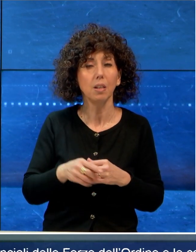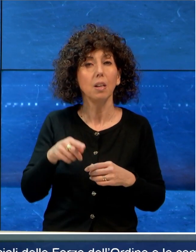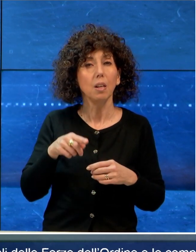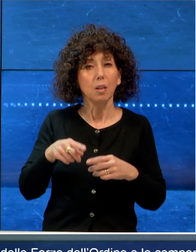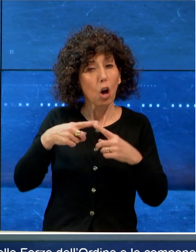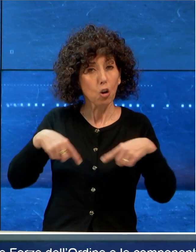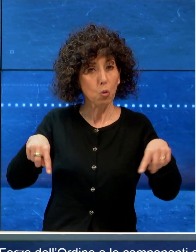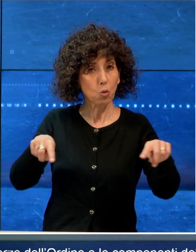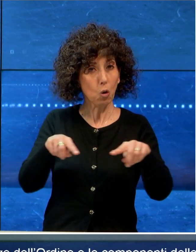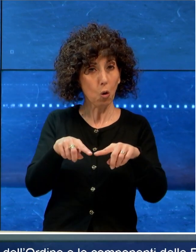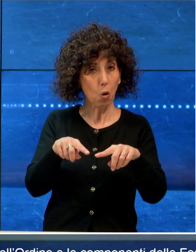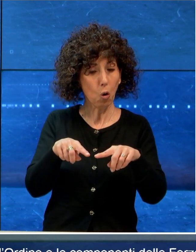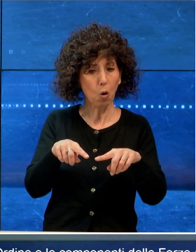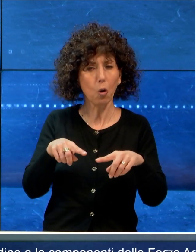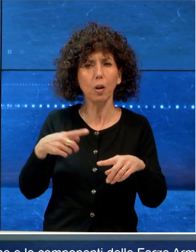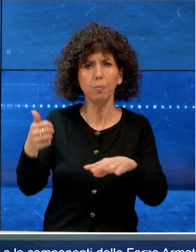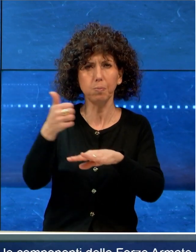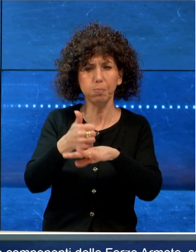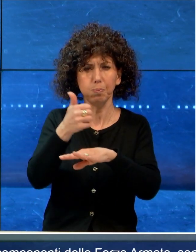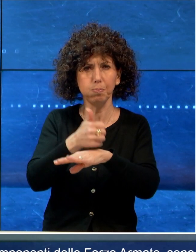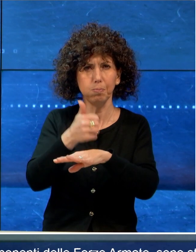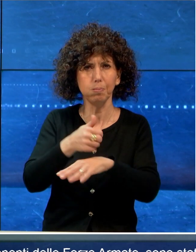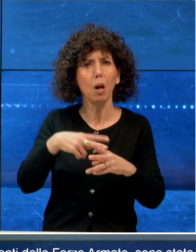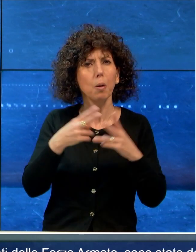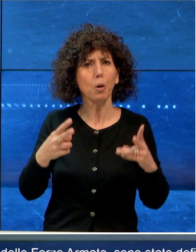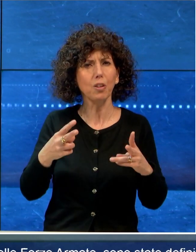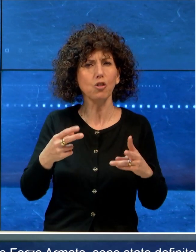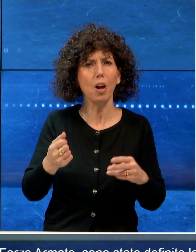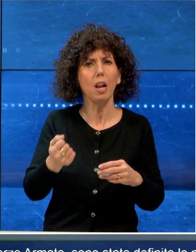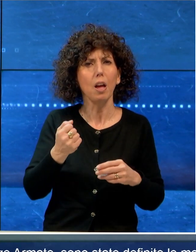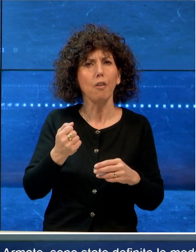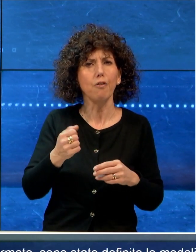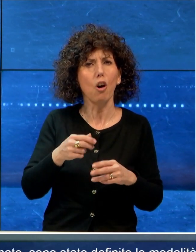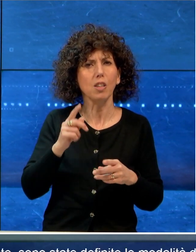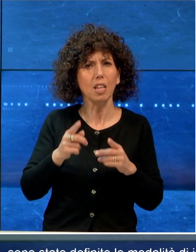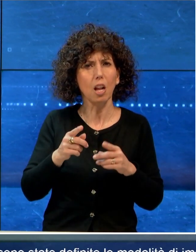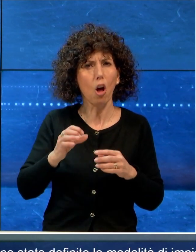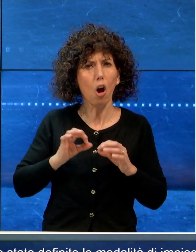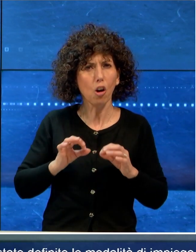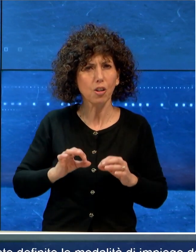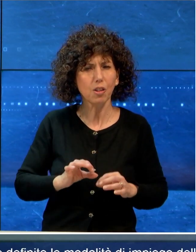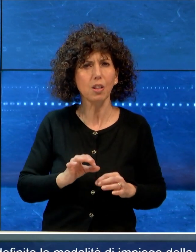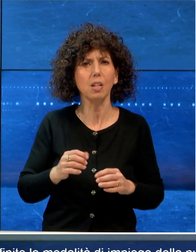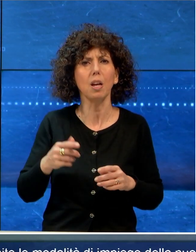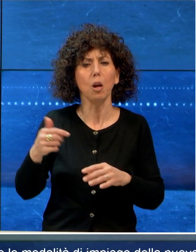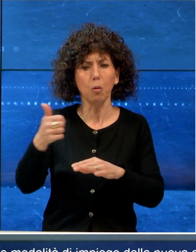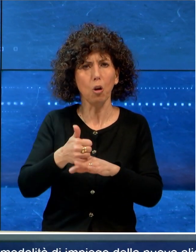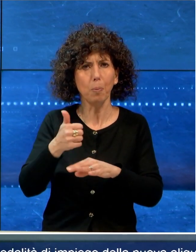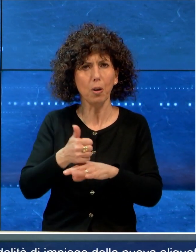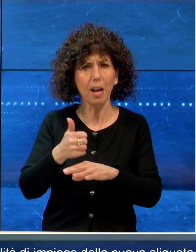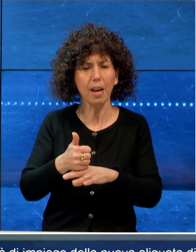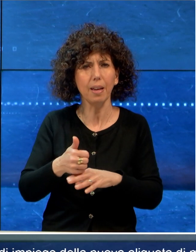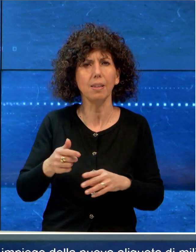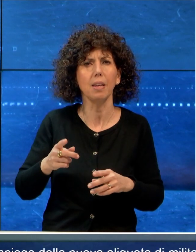della riunione, i vertici provinciali delle Forze dell'Ordine e le componenti delle